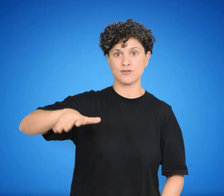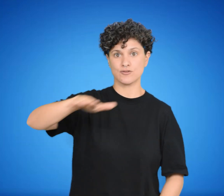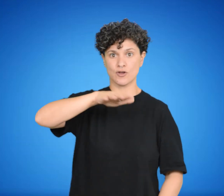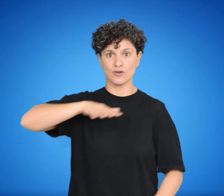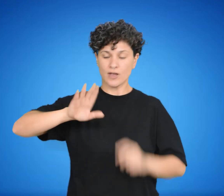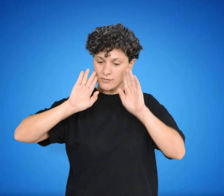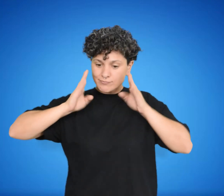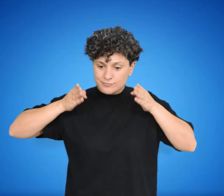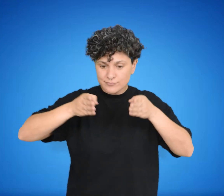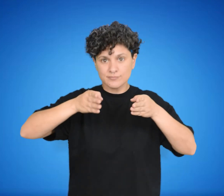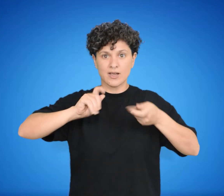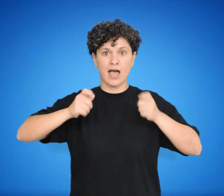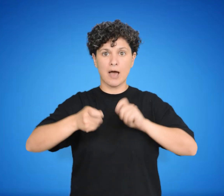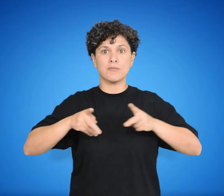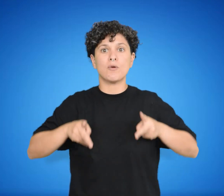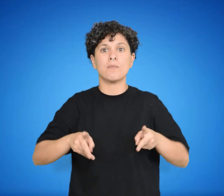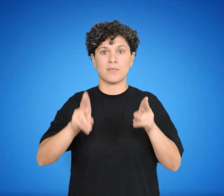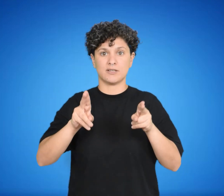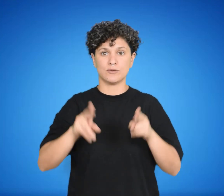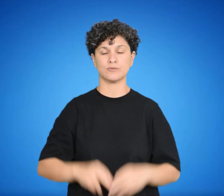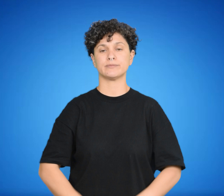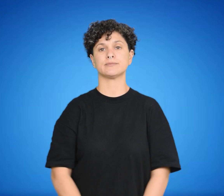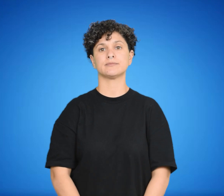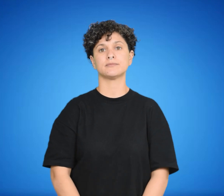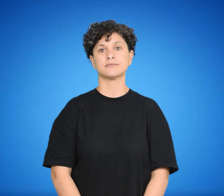sociales, principalmente en el ámbito metodológico.